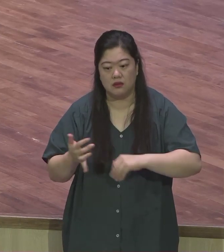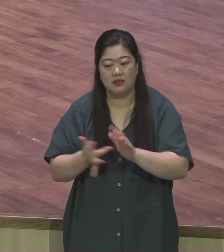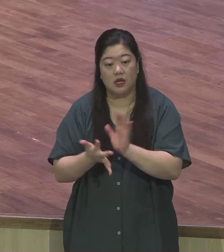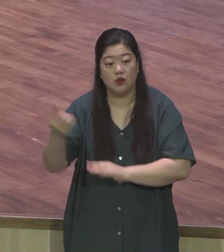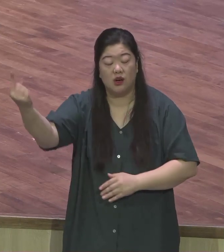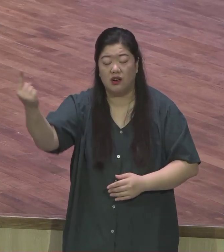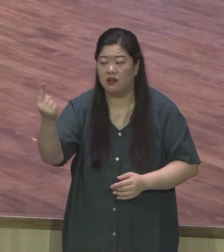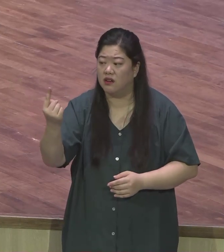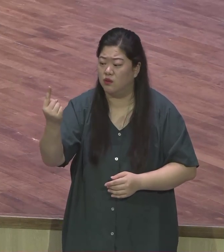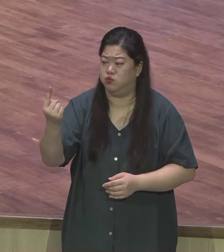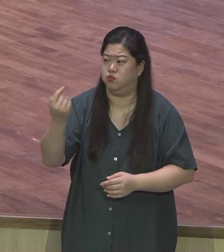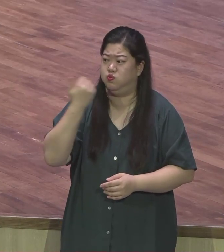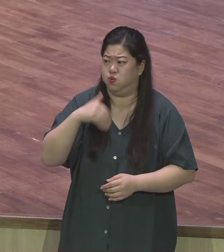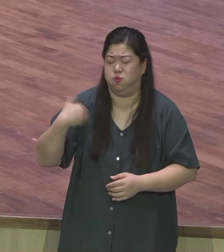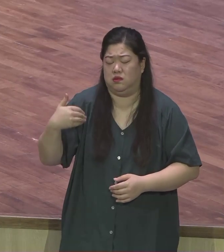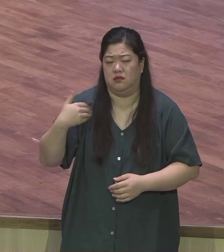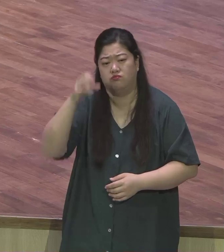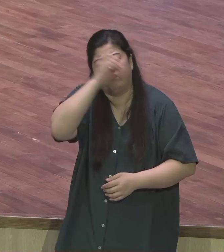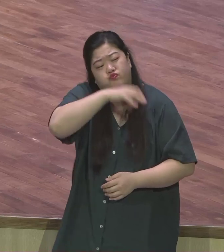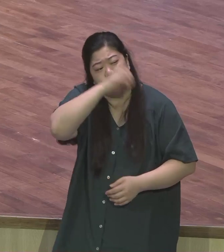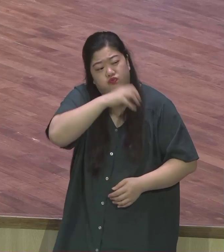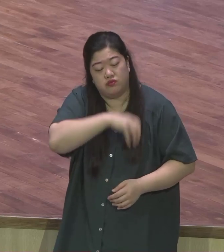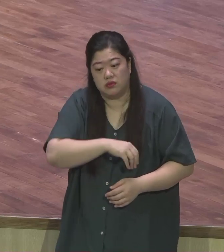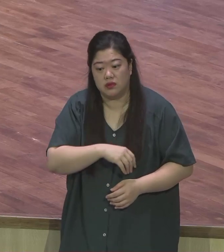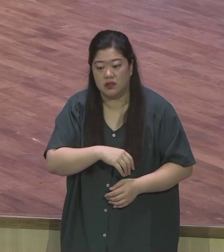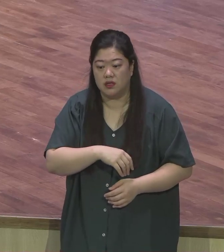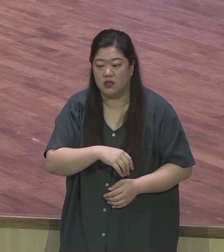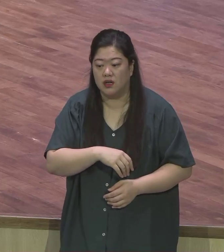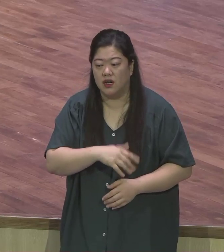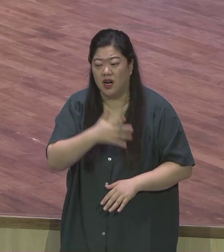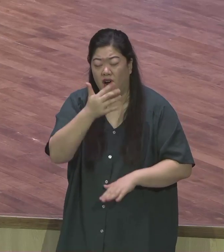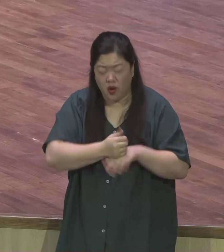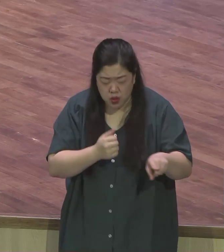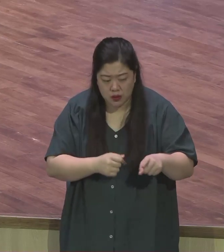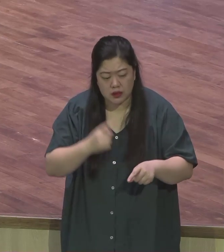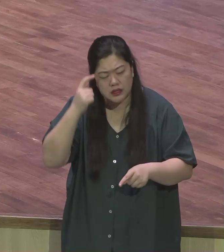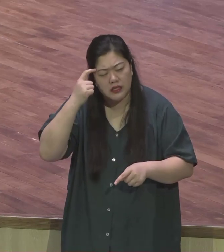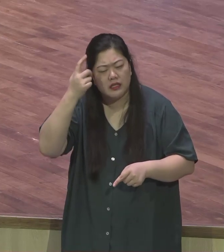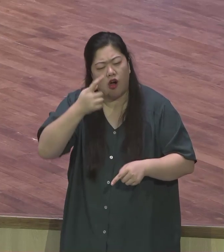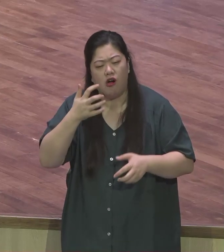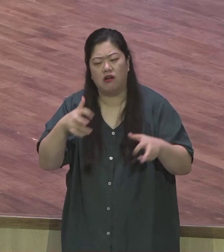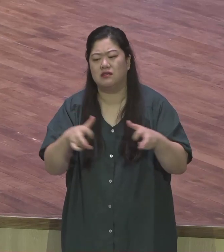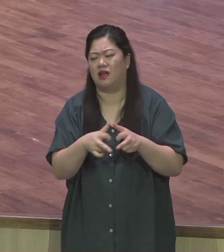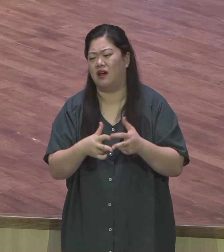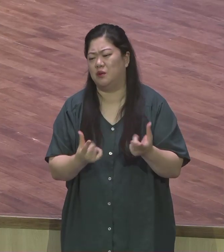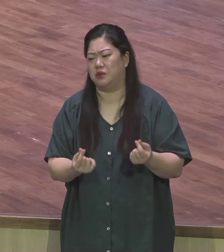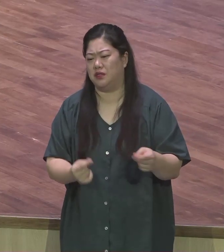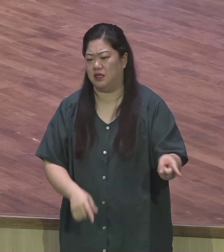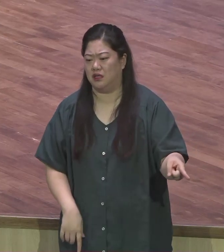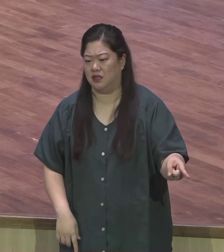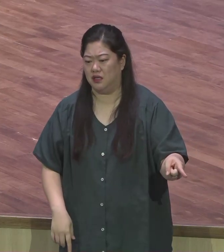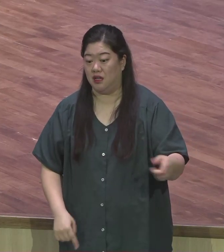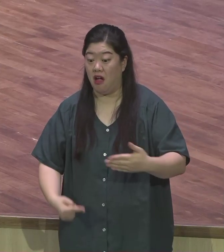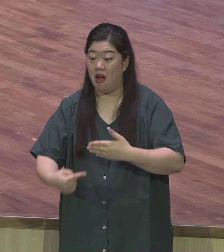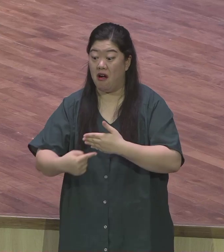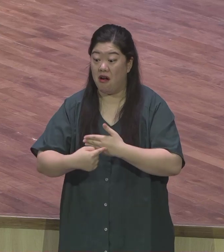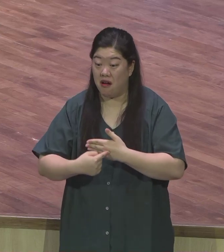알아보지 못하는 영적 무지자 바로 영적 장애인과 같았습니다 지체의식, 은혜의식, 감사의식은